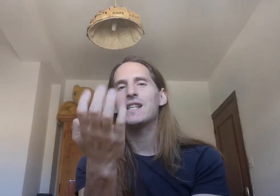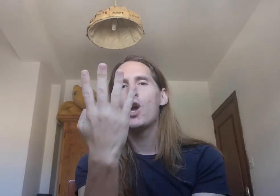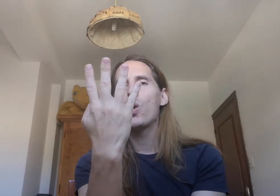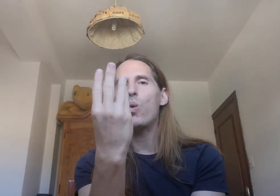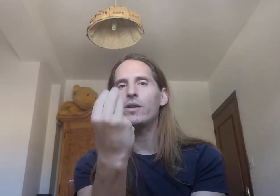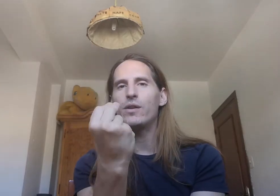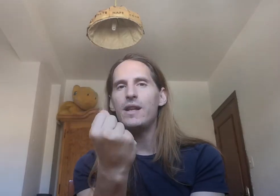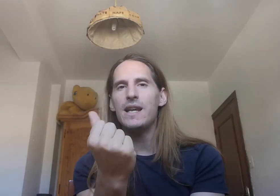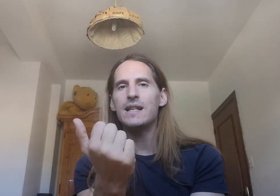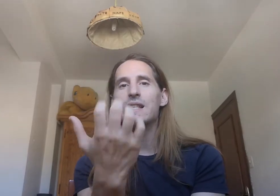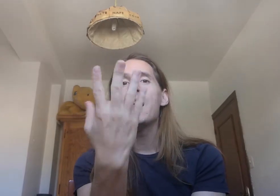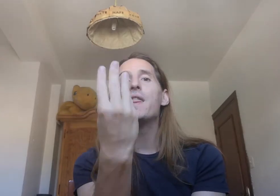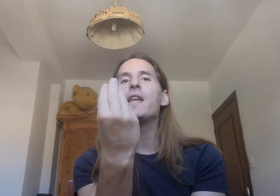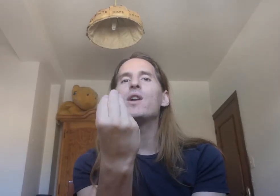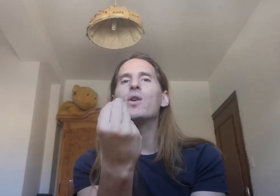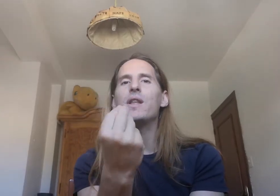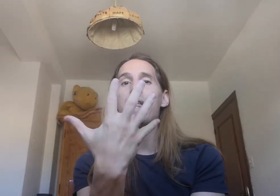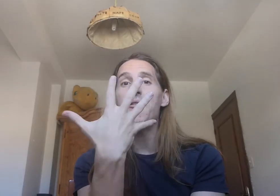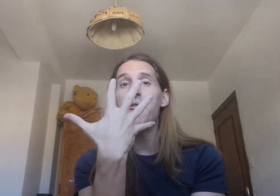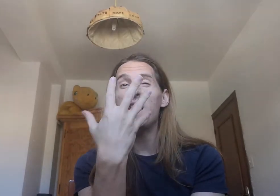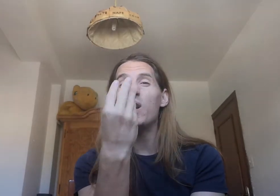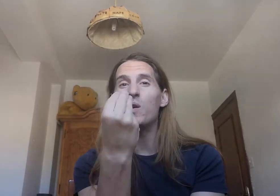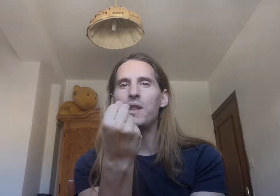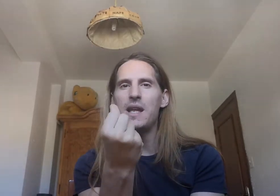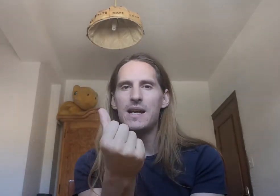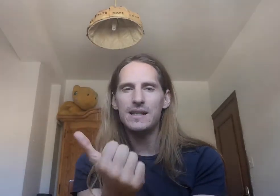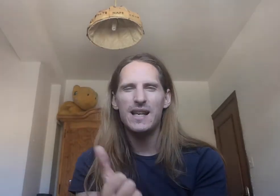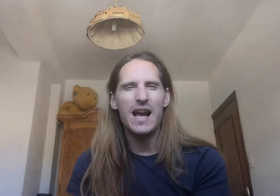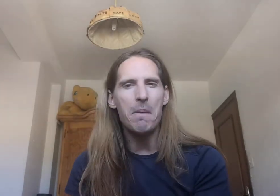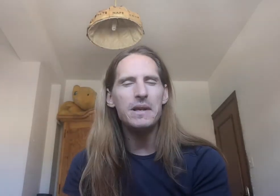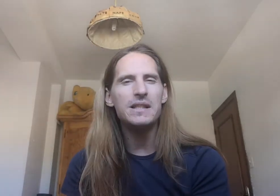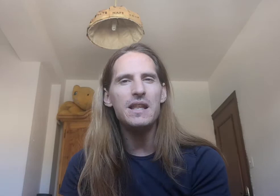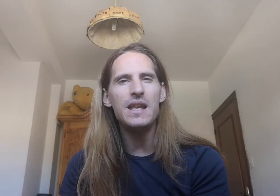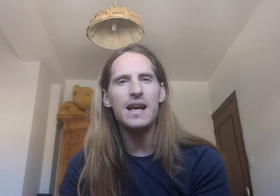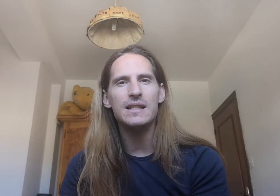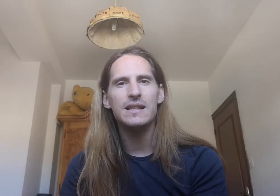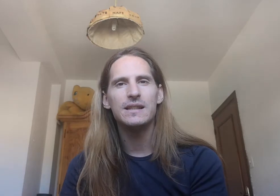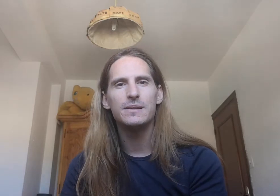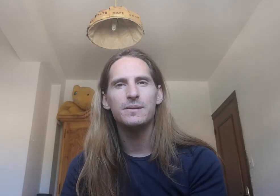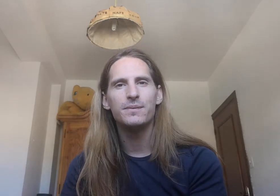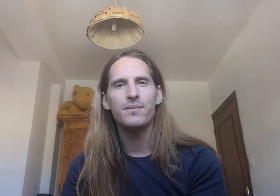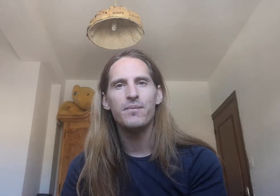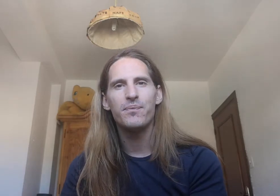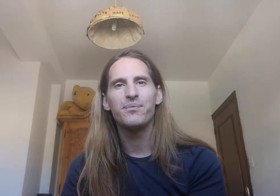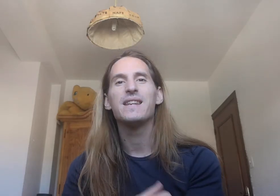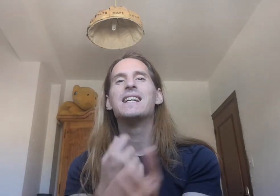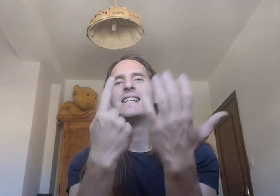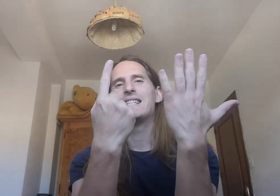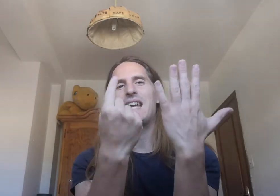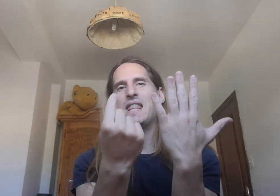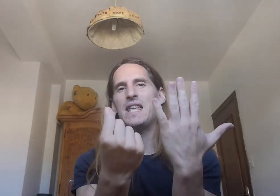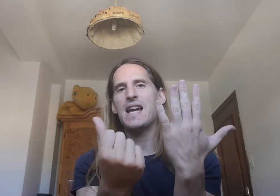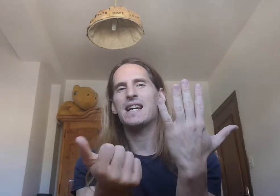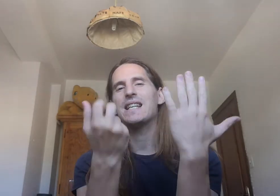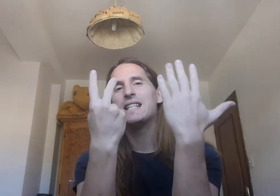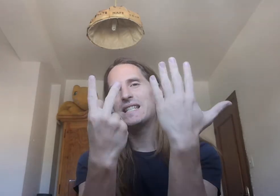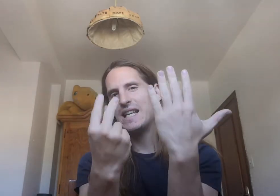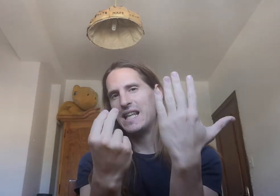cuatro días cinco y cinco días hazme seis días seis días siete